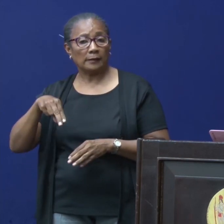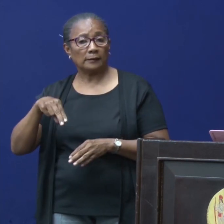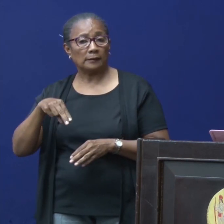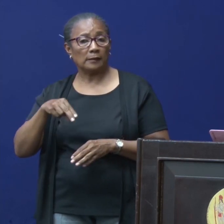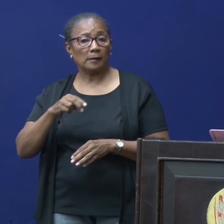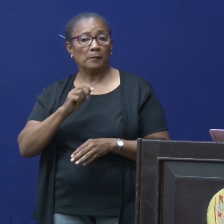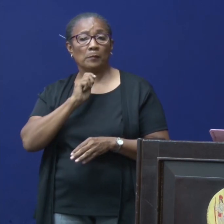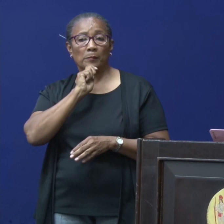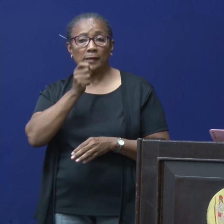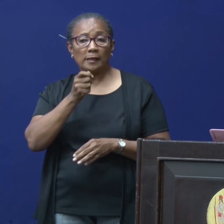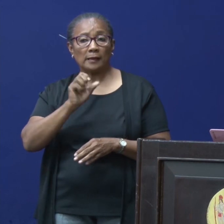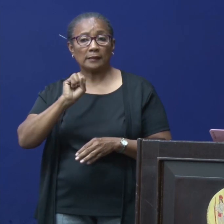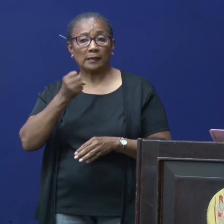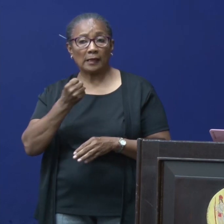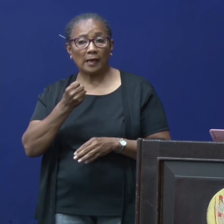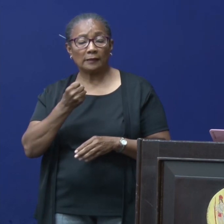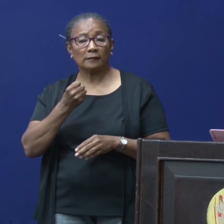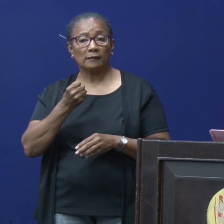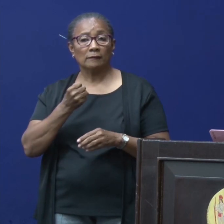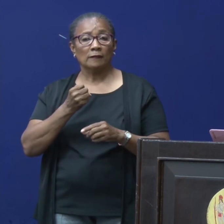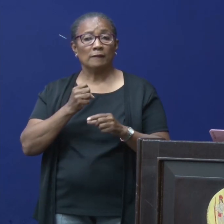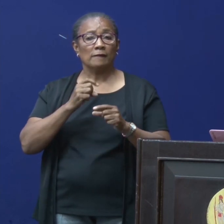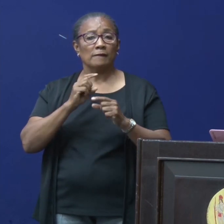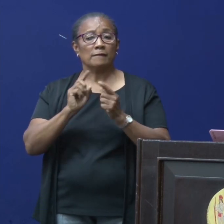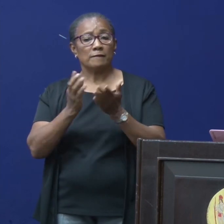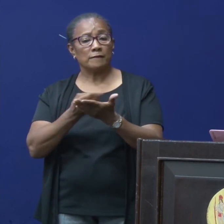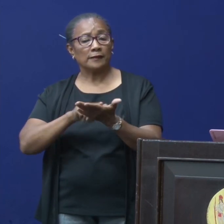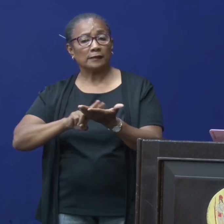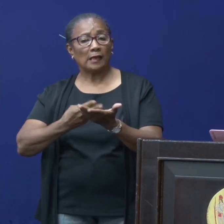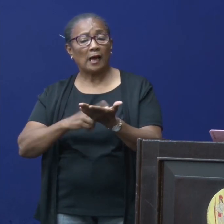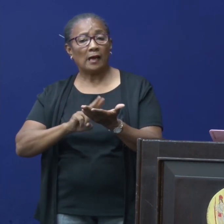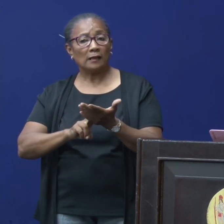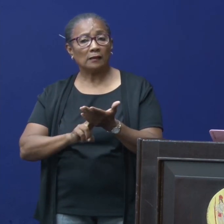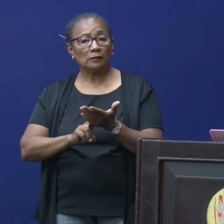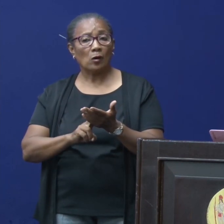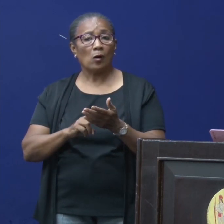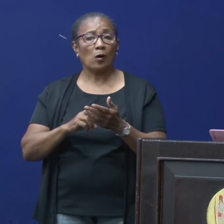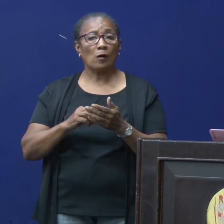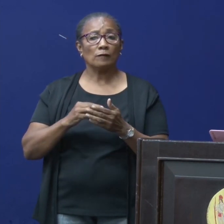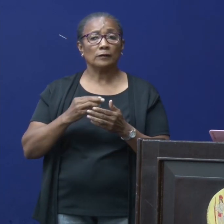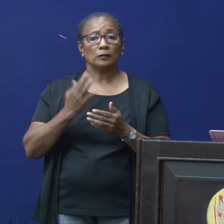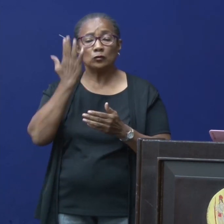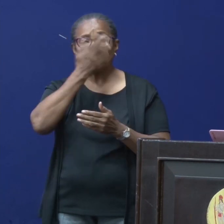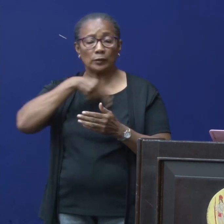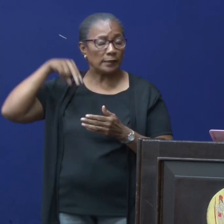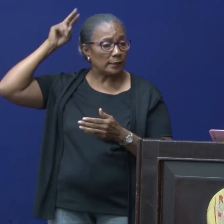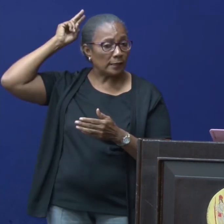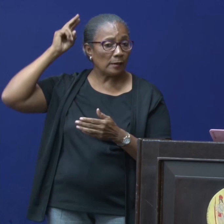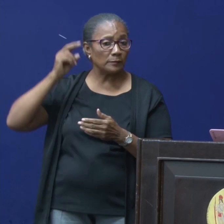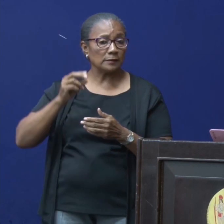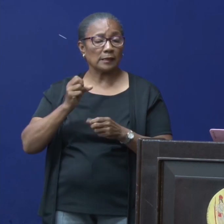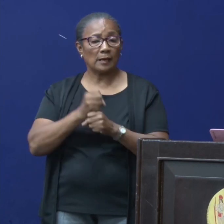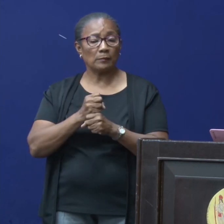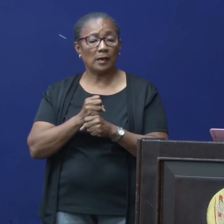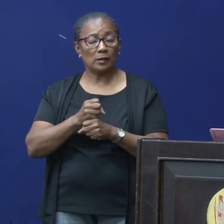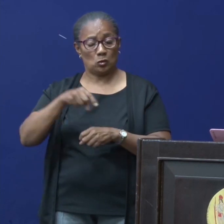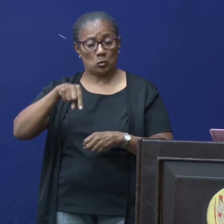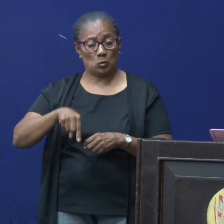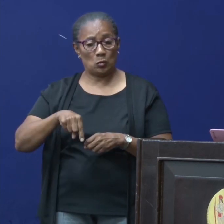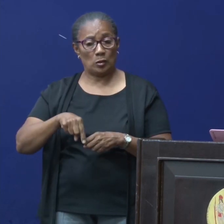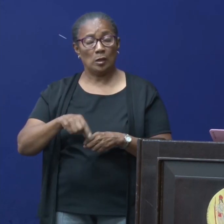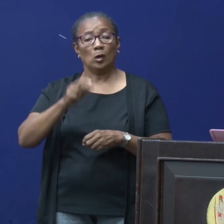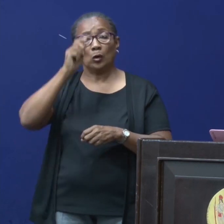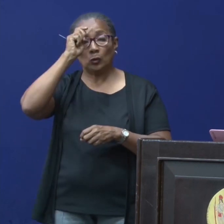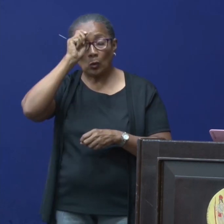als ze het kunnen vertalen of een Surinaamse versie ervan kunnen maken. En dat is een ode aan onze zorgverleners die nu